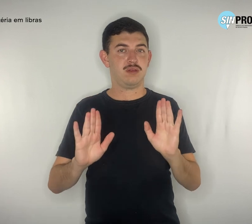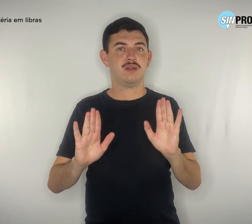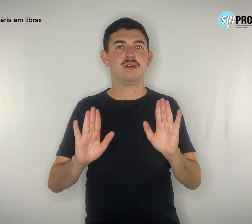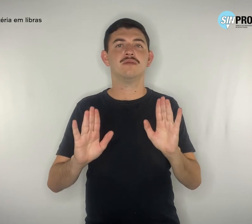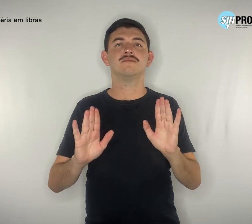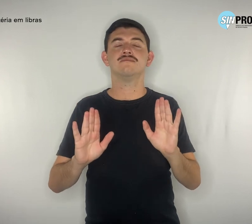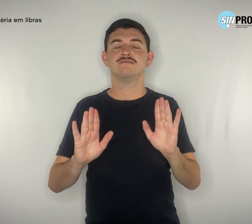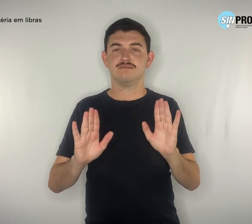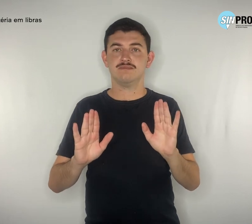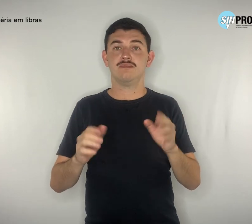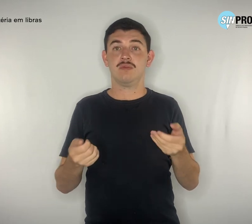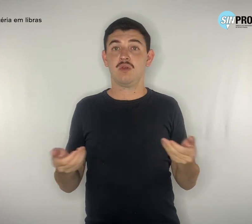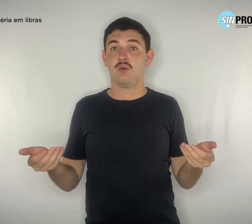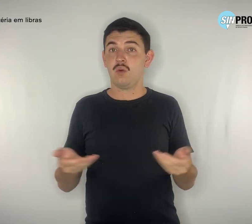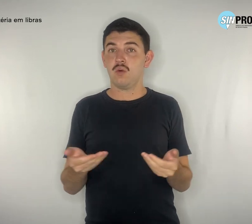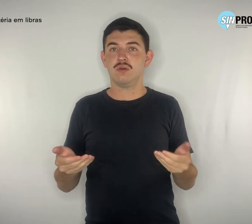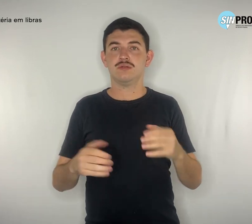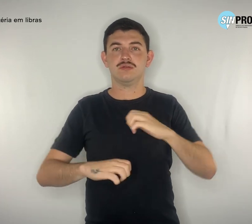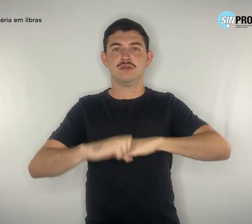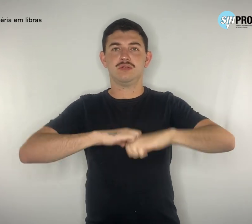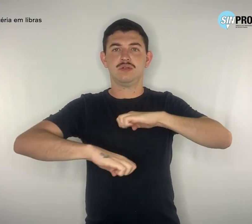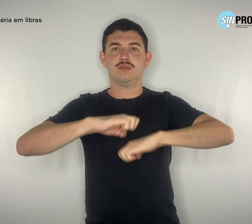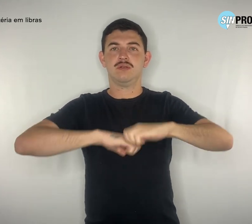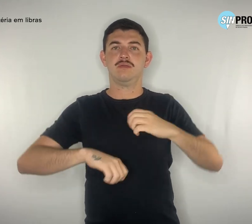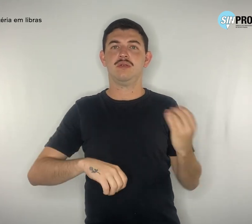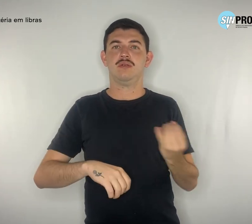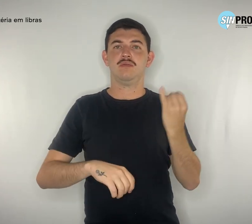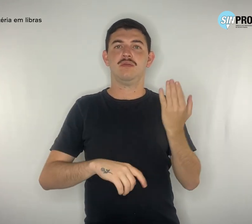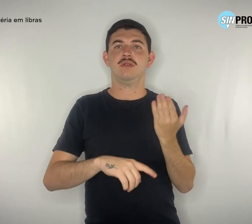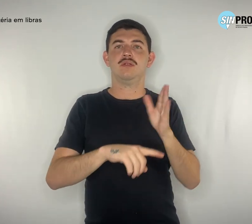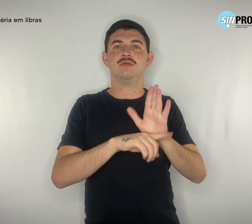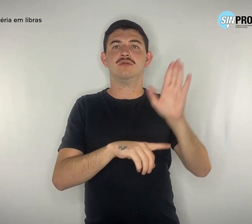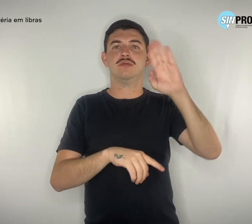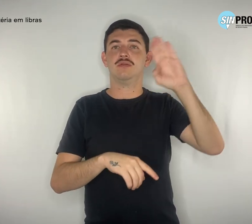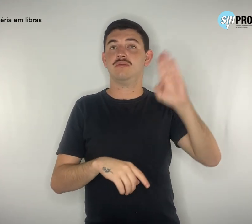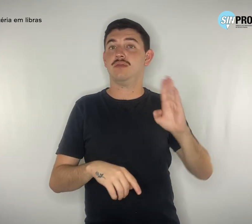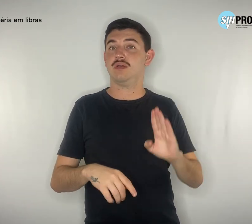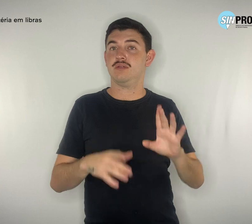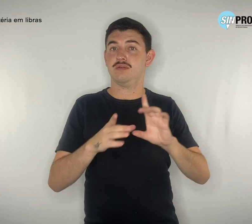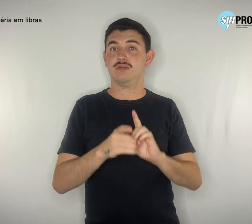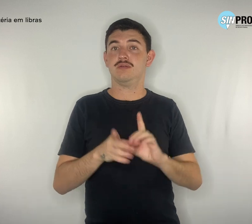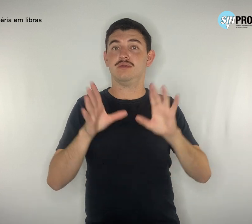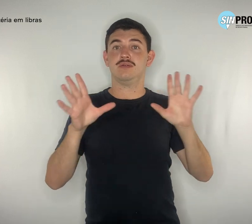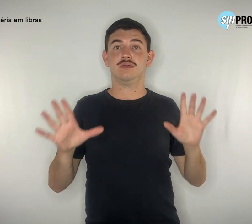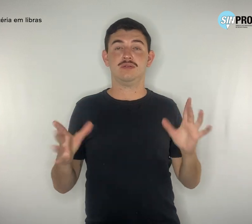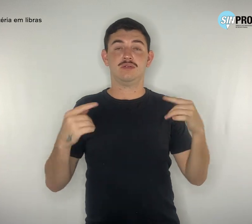para o fortalecimento da democracia no Brasil e a reconstrução deste país.